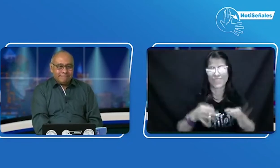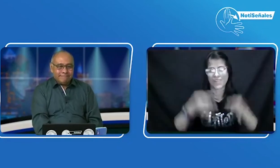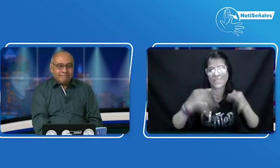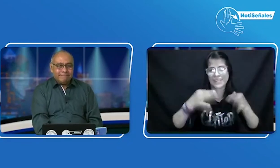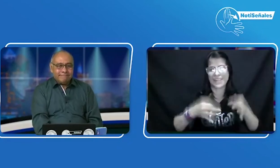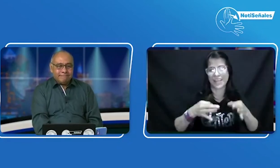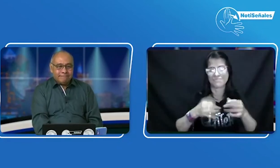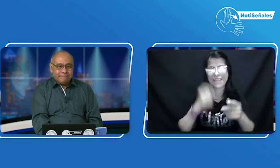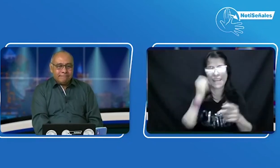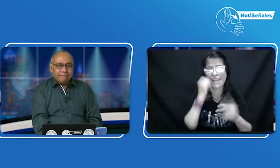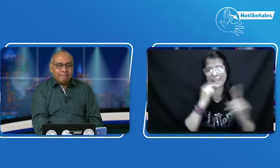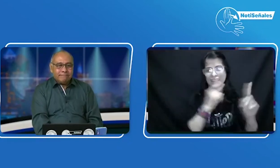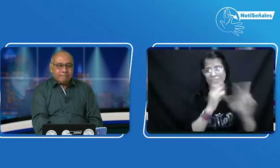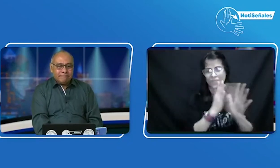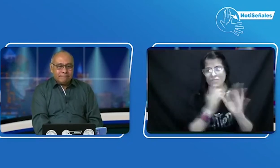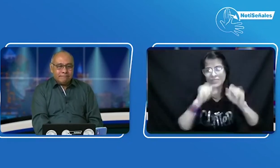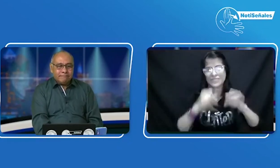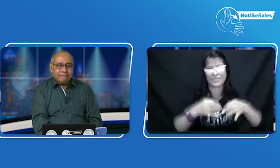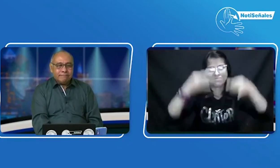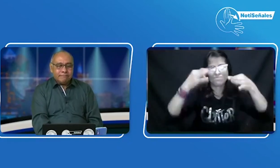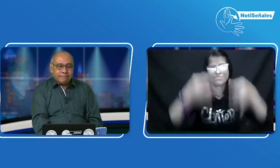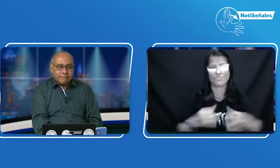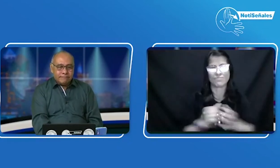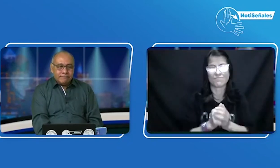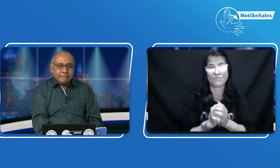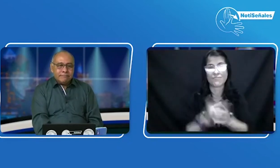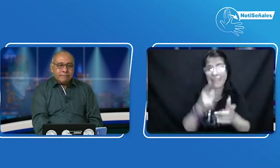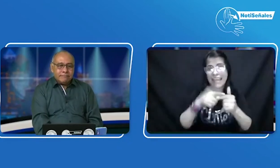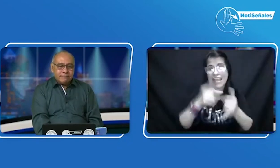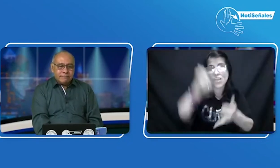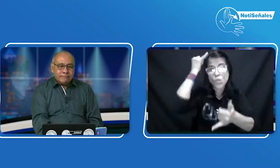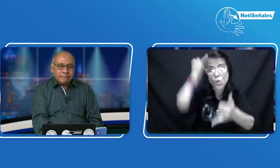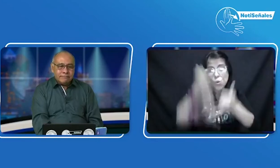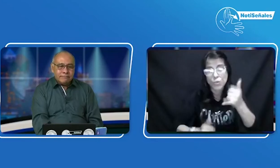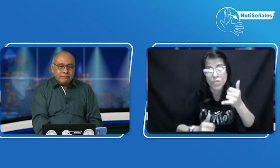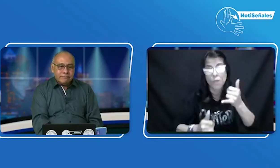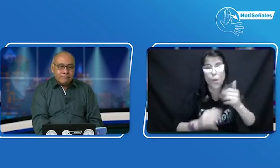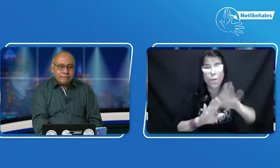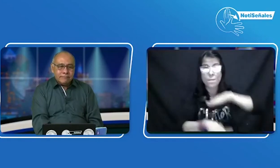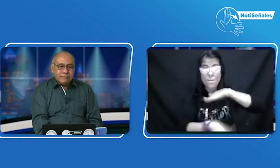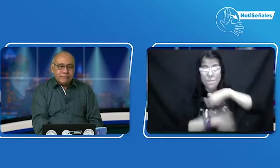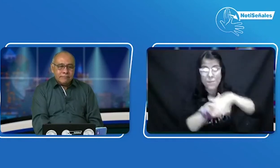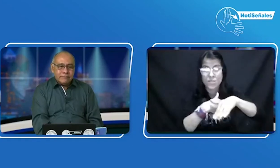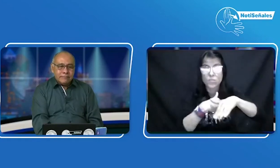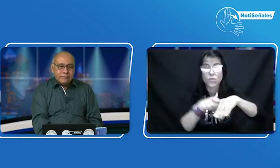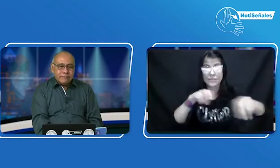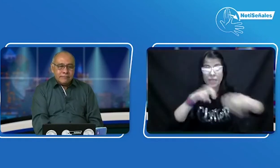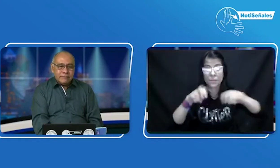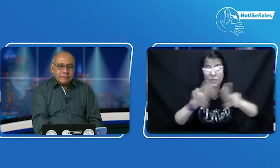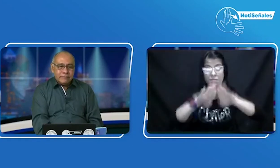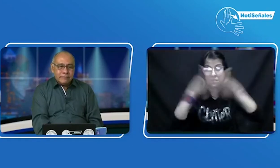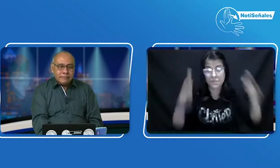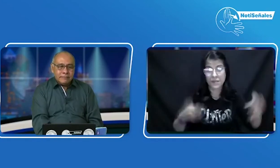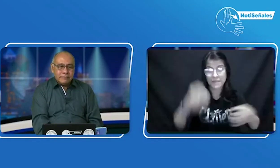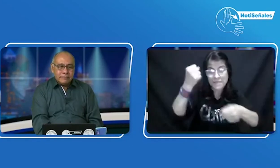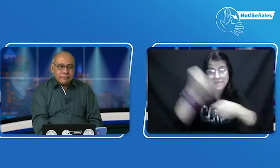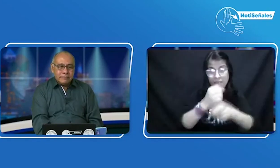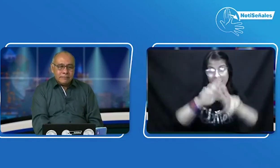Sí, realmente esa es la verdad, lo que dice Henry. Así es, esperamos que sea el último